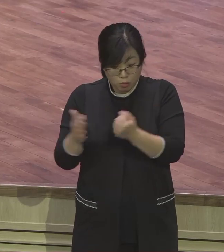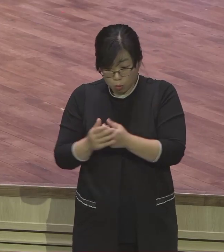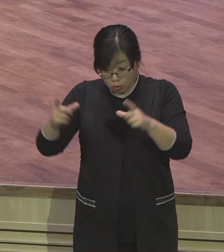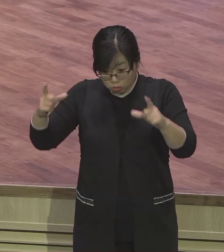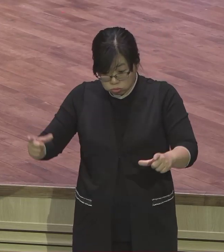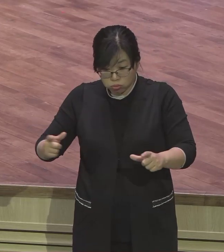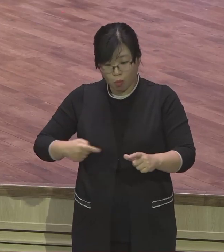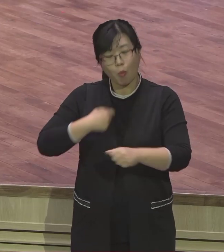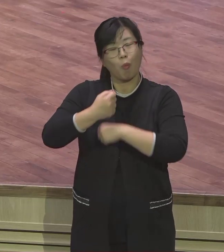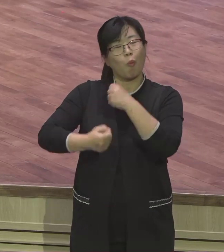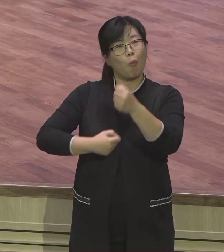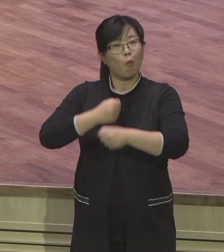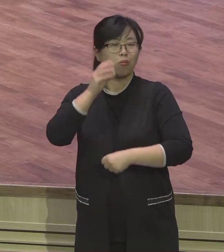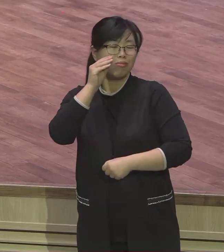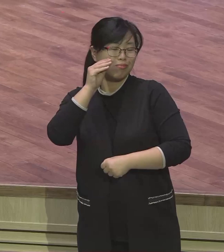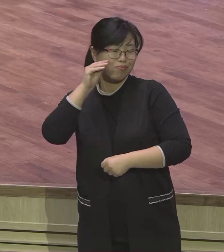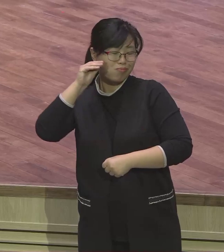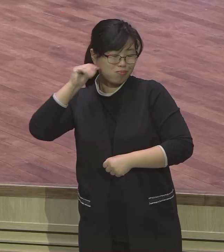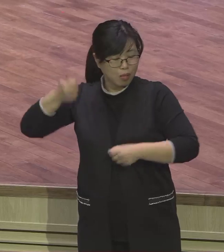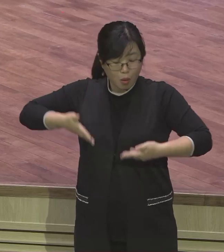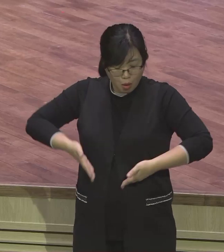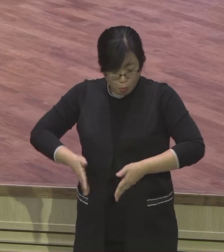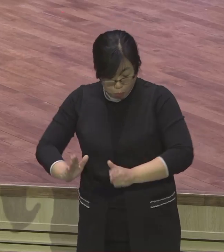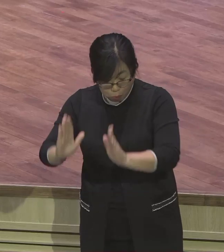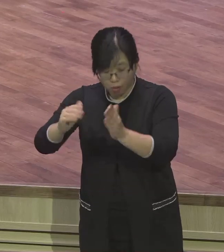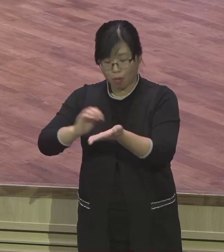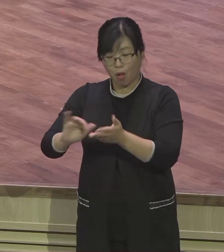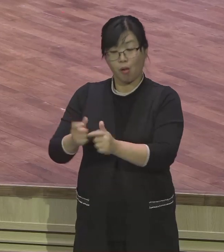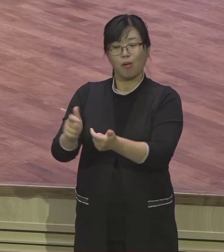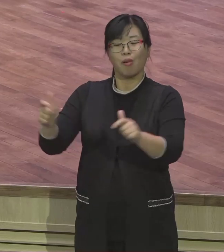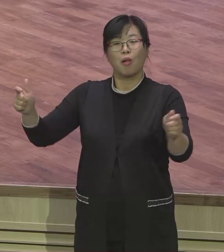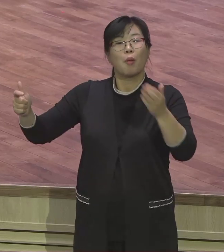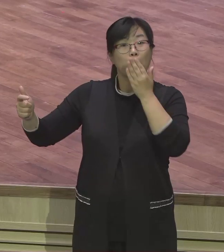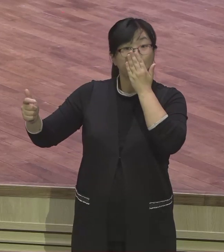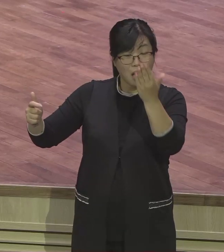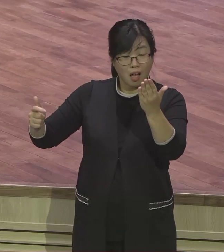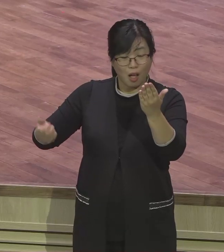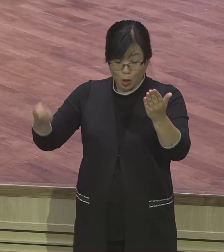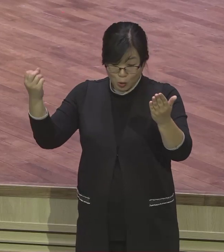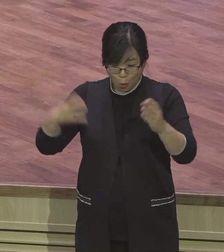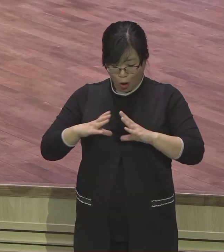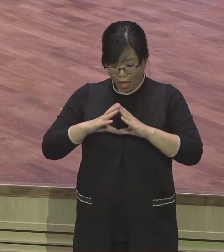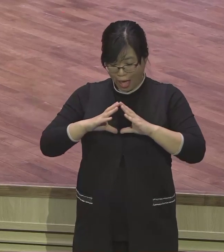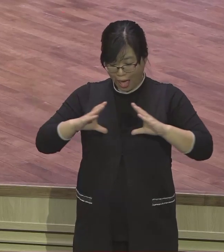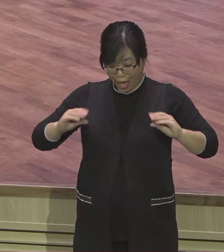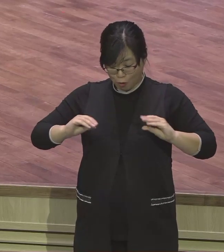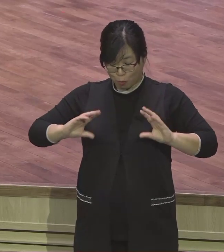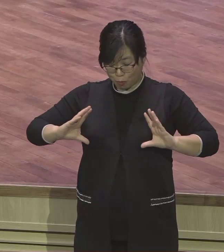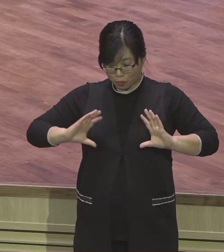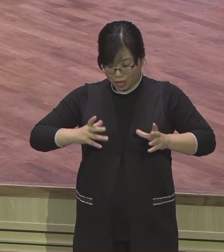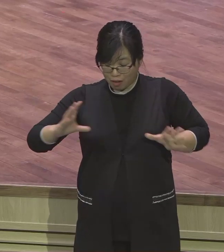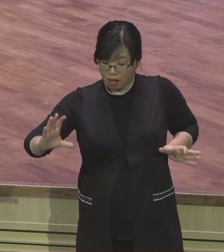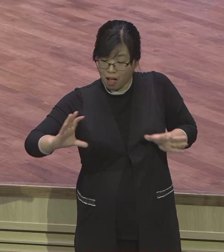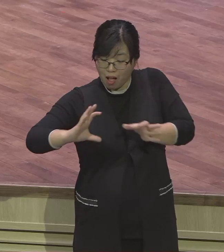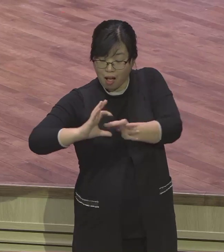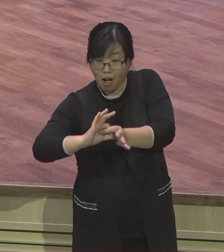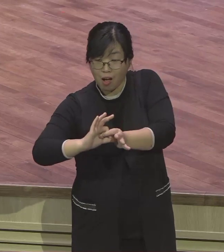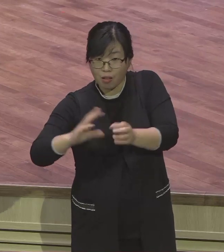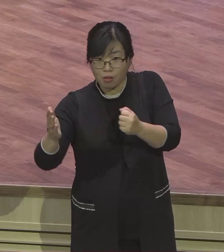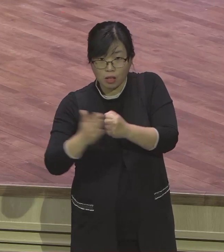때문에 주변의 국가들이 이 고센 땅을 못 건드려요. 애굽 땅이기 때문에 그러니까 이 고센 땅은 뭐요